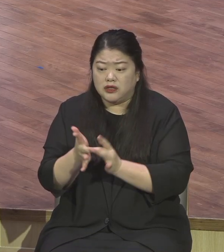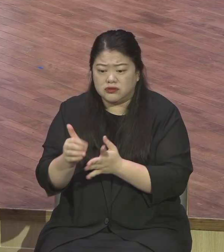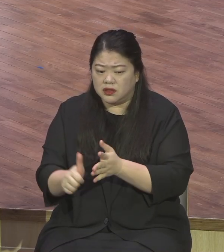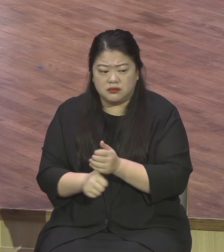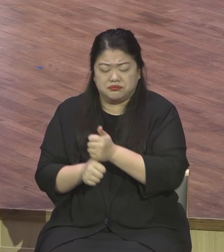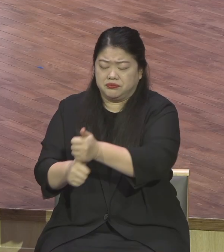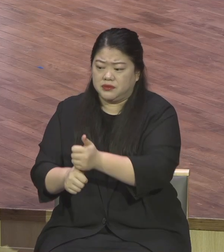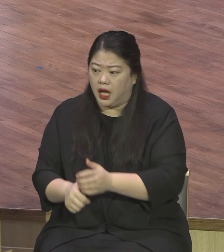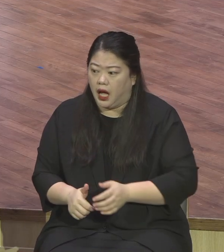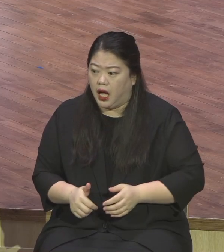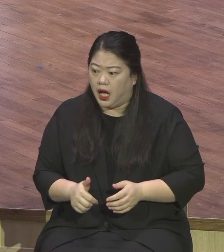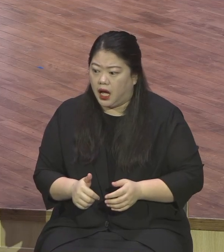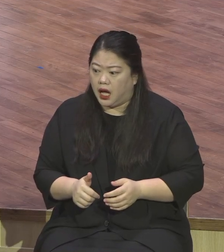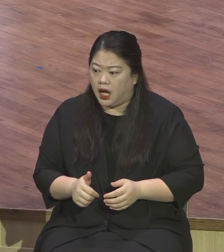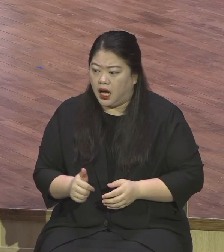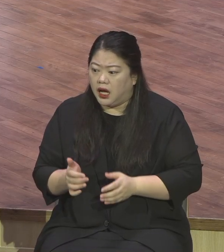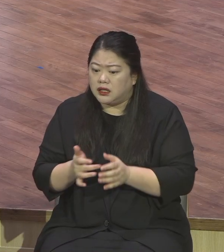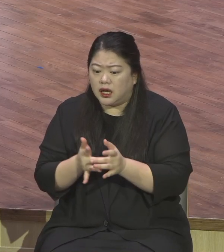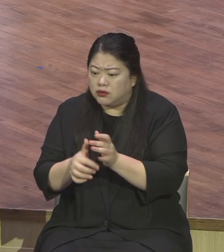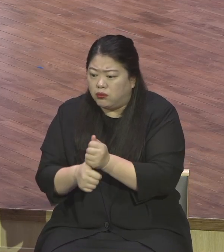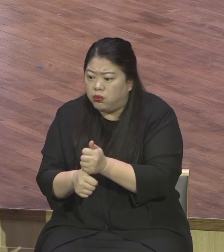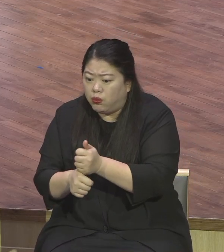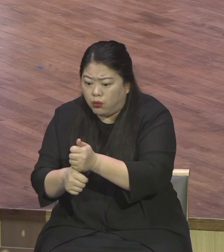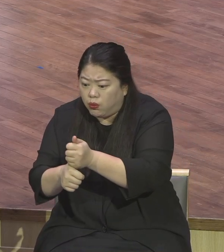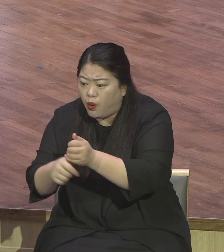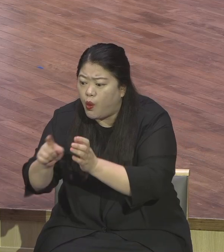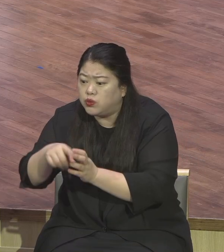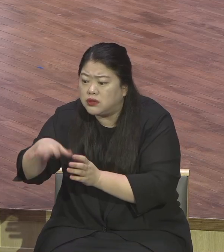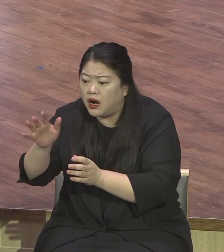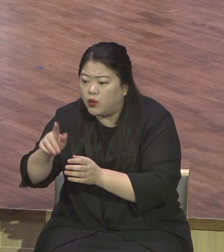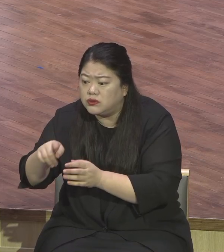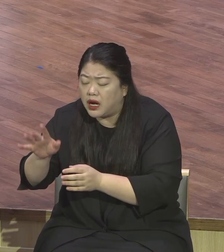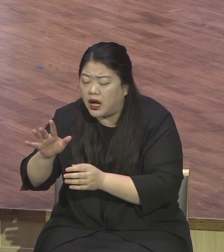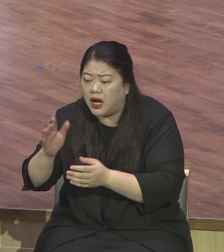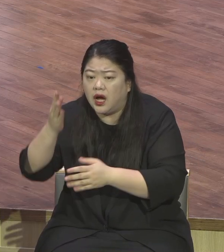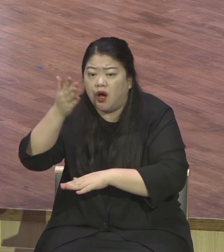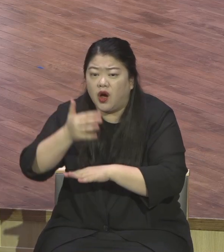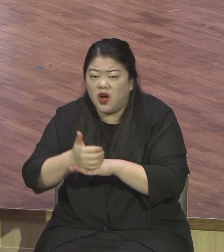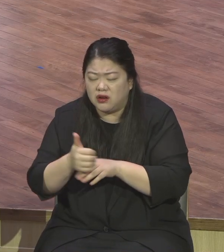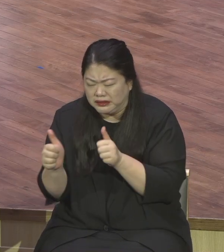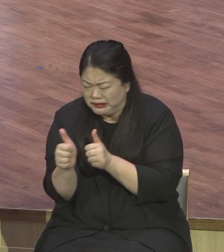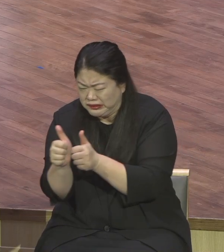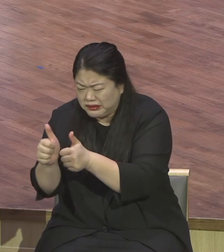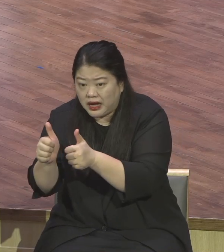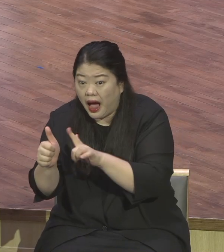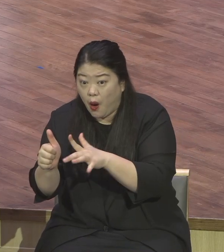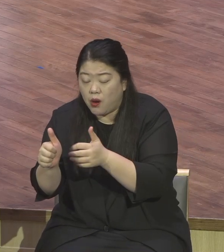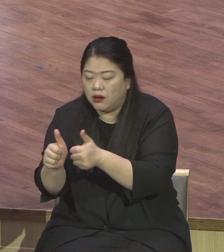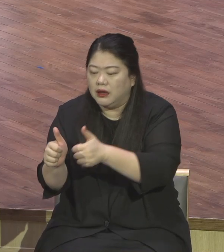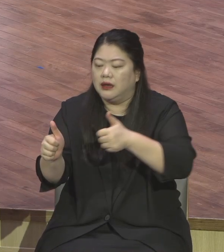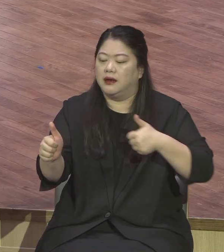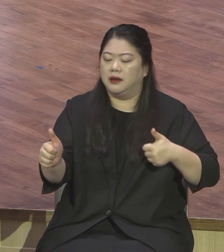되는지 좀 보고 싶어서 멀리서 멀리서 그렇게 예수님을 그렇게